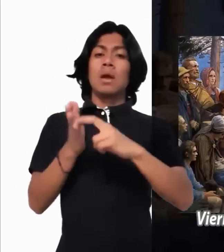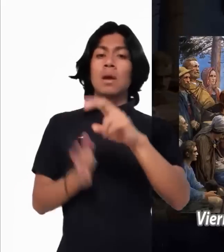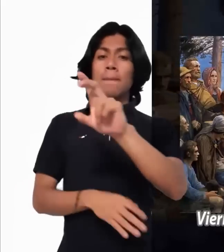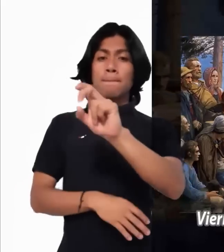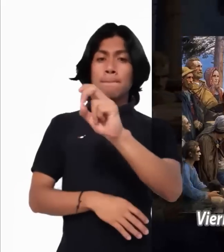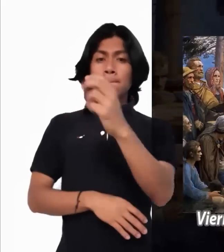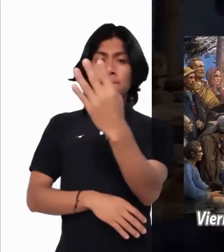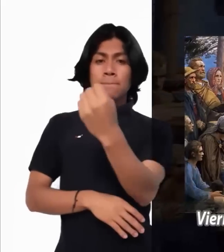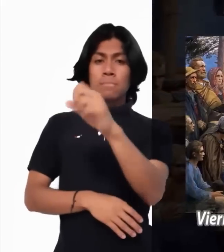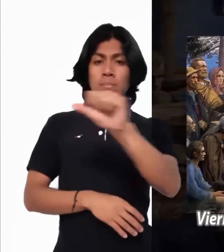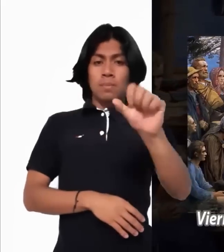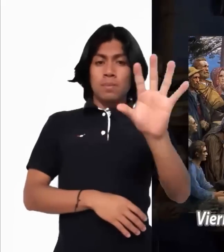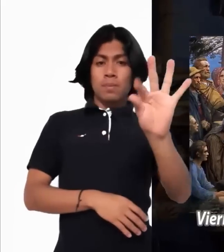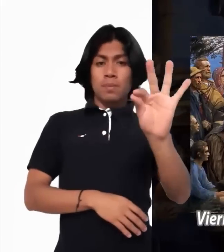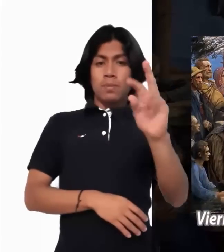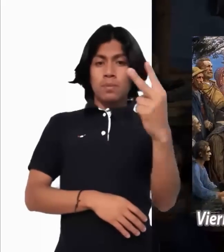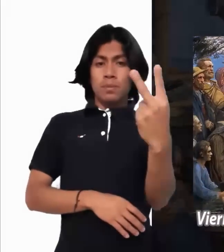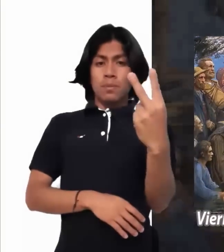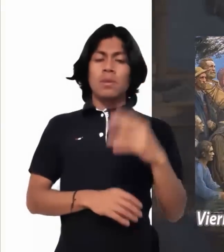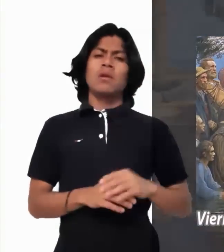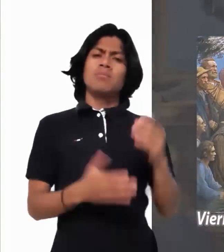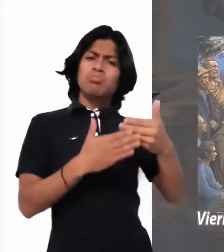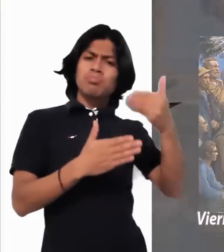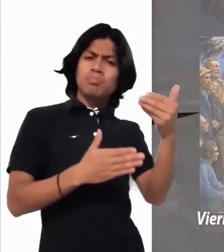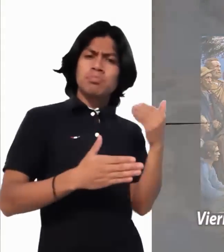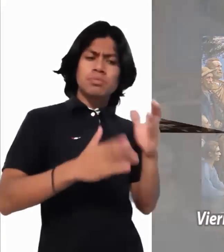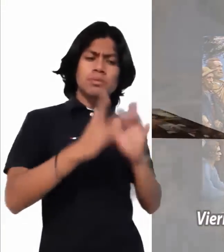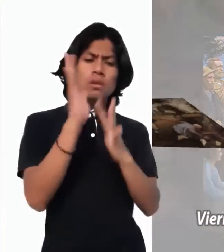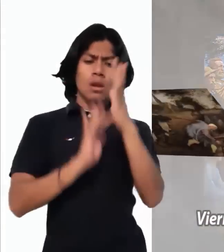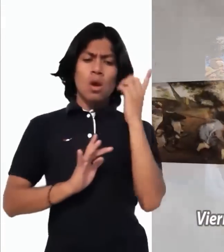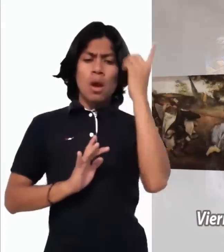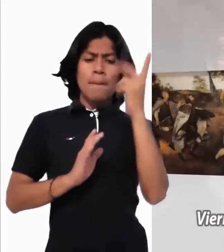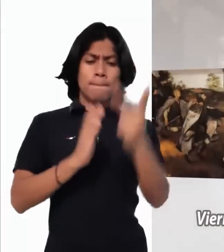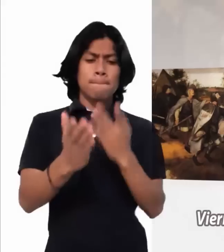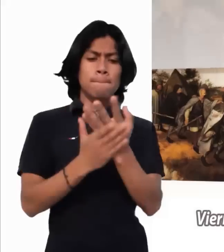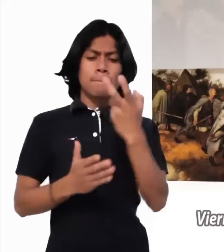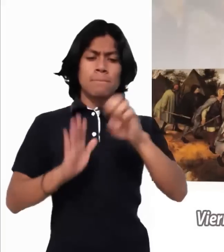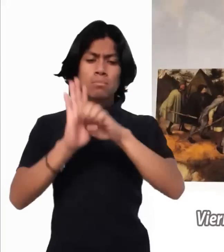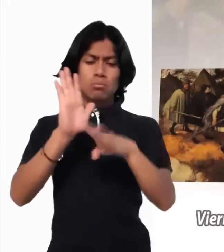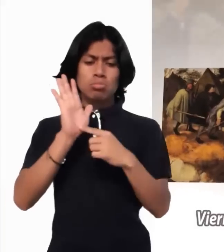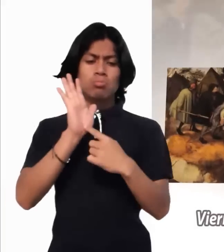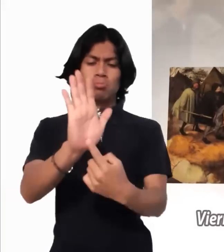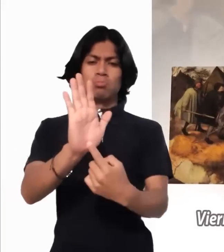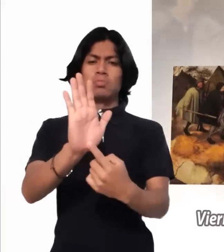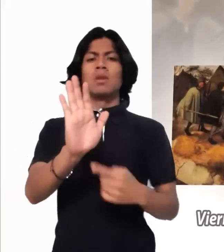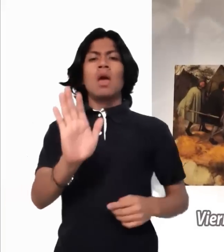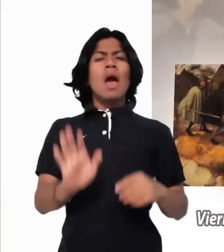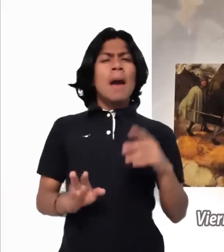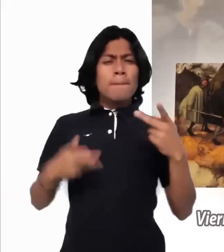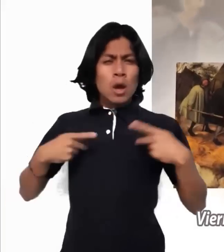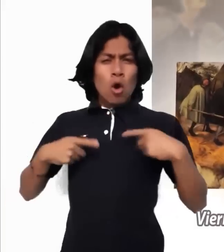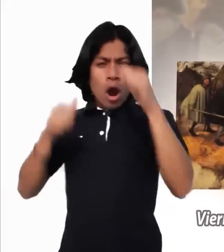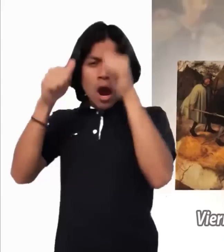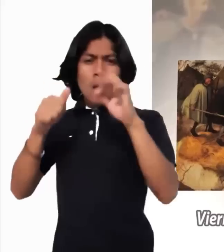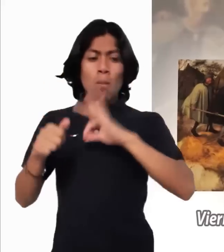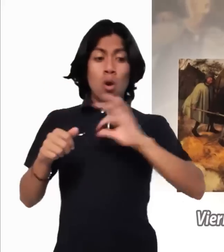propuso a sus discípulos este ejemplo. ¿Puede acaso un ciego guiar a otro ciego? ¿No